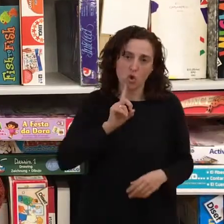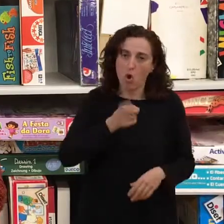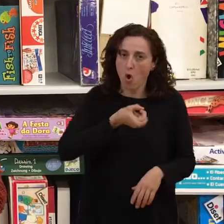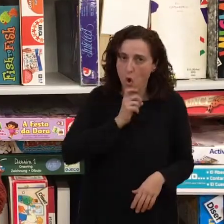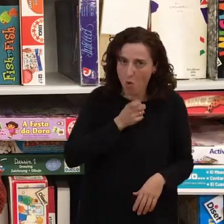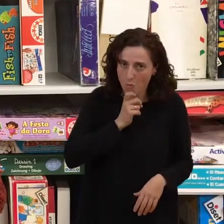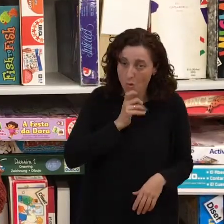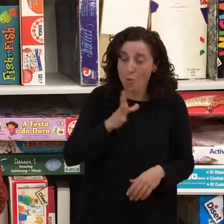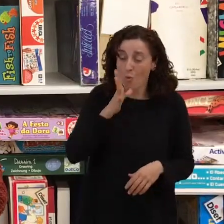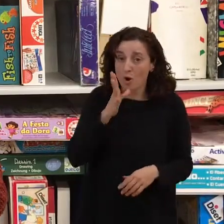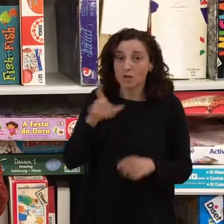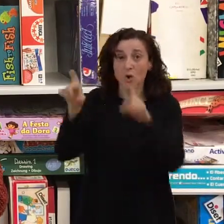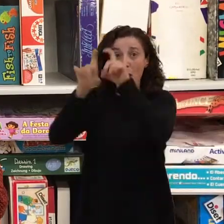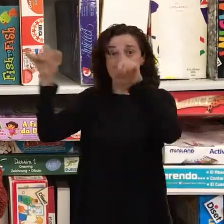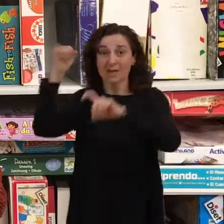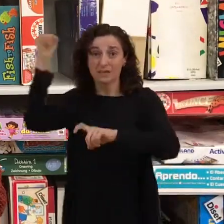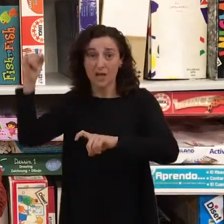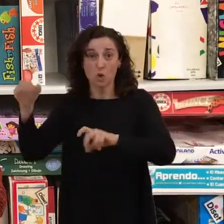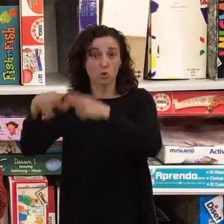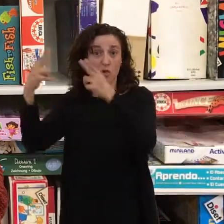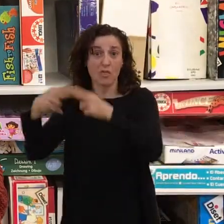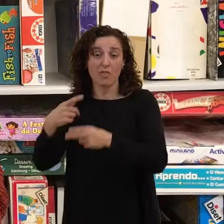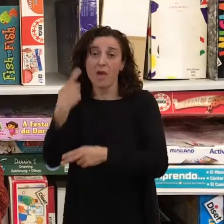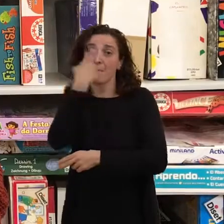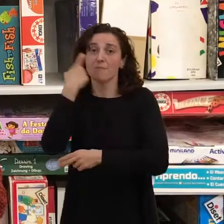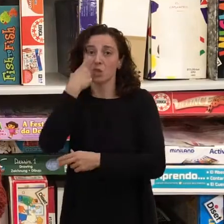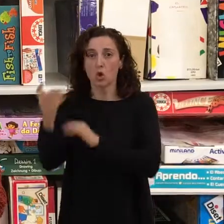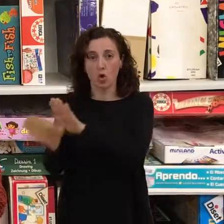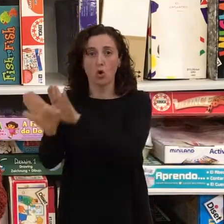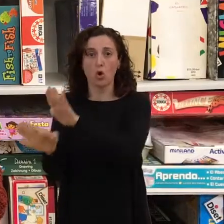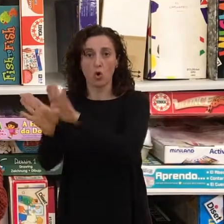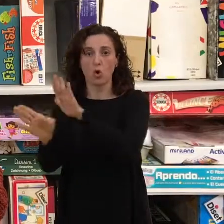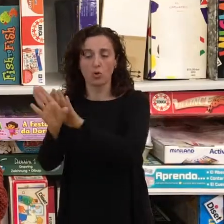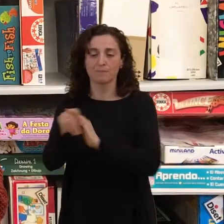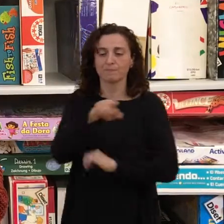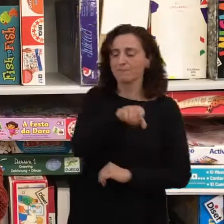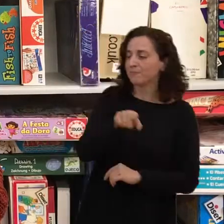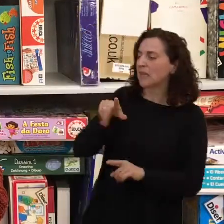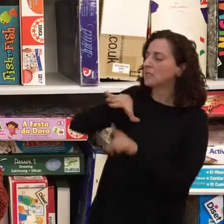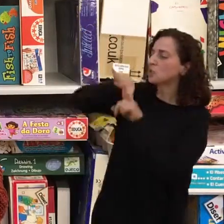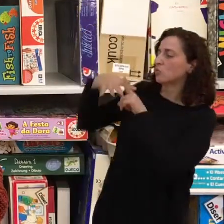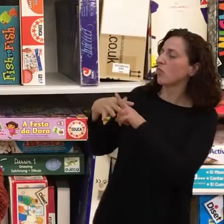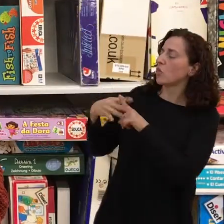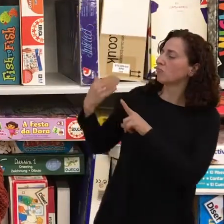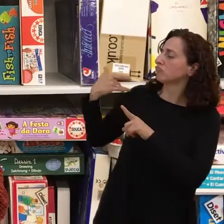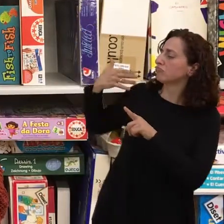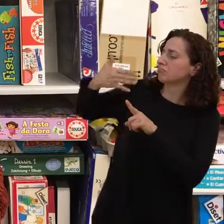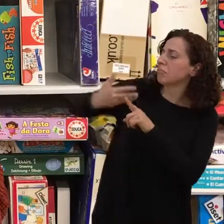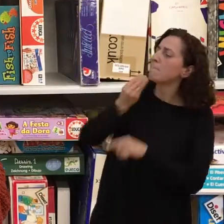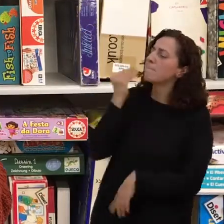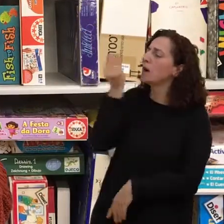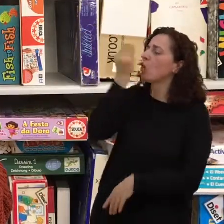esos miedos del empresario persistan. ¿Y la situación ha mejorado a lo largo de los últimos tiempos o se ha estancado?